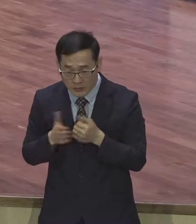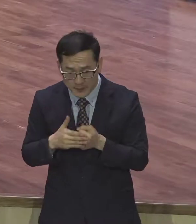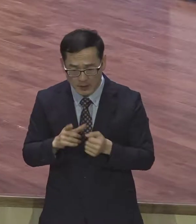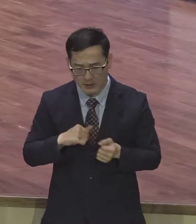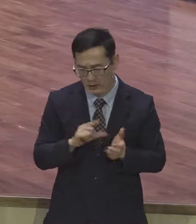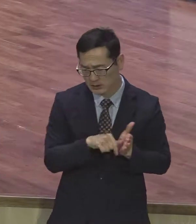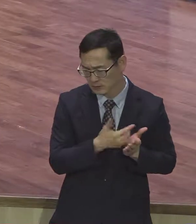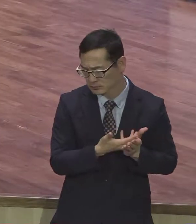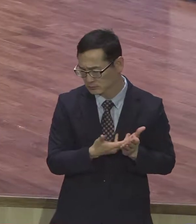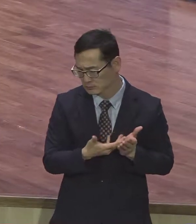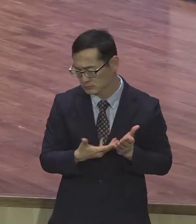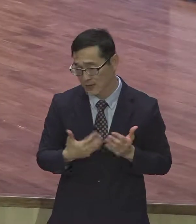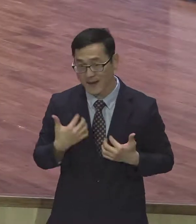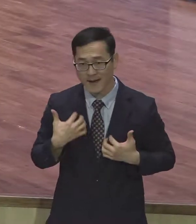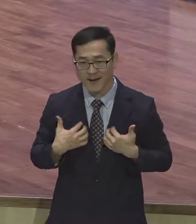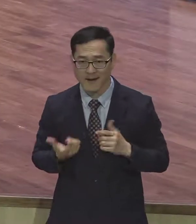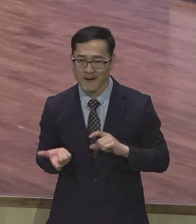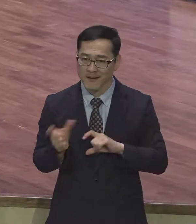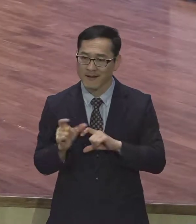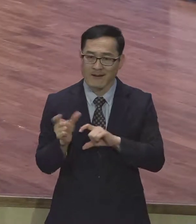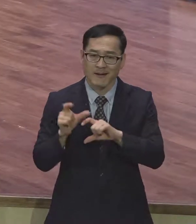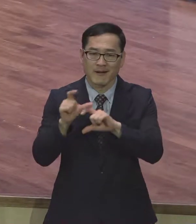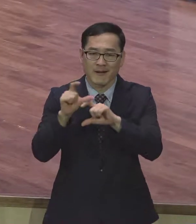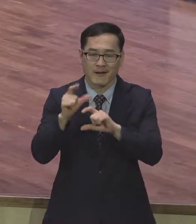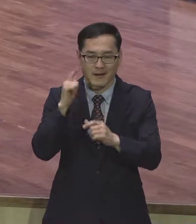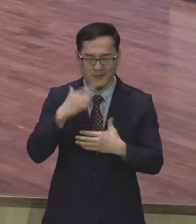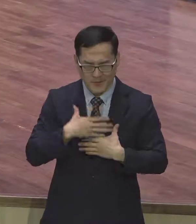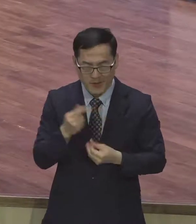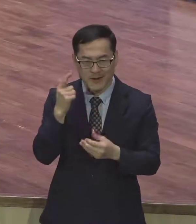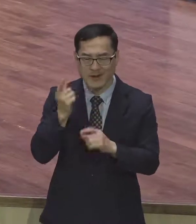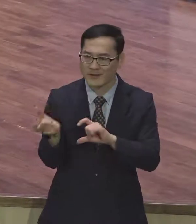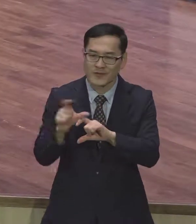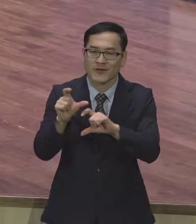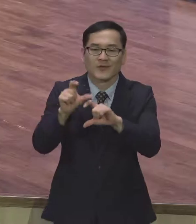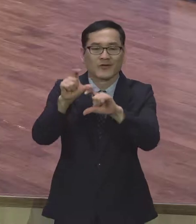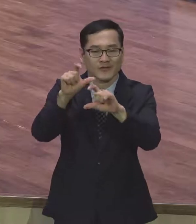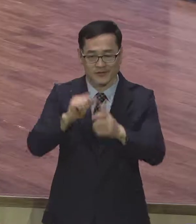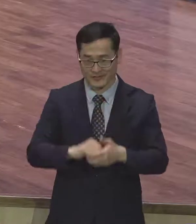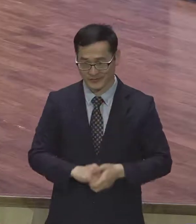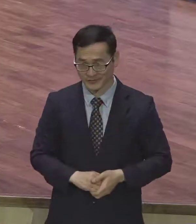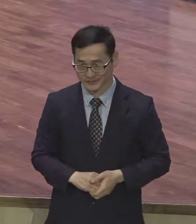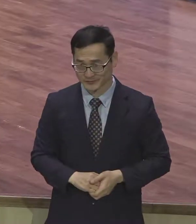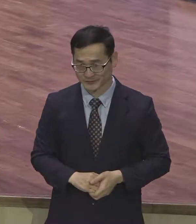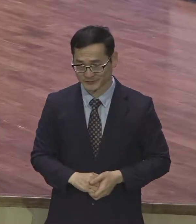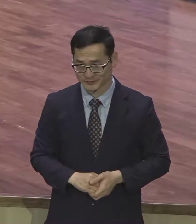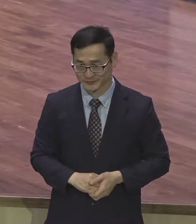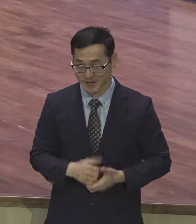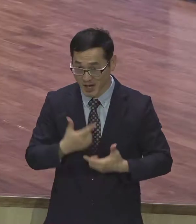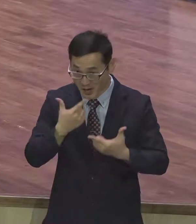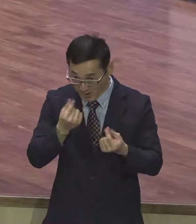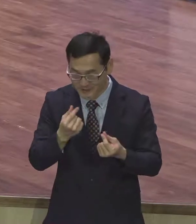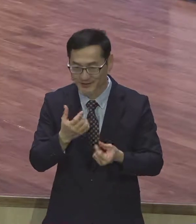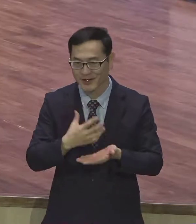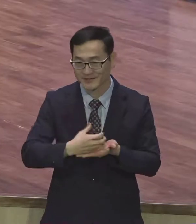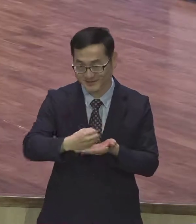감사 그래서 평안 행복하시기를 제물으로 추구합니다 두 번째로 칭찬받는 그리스도의